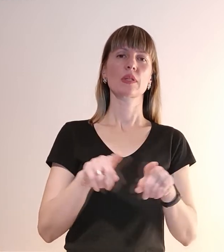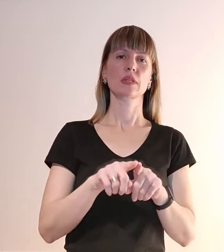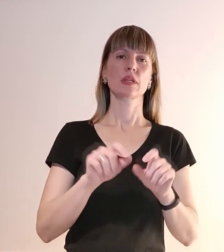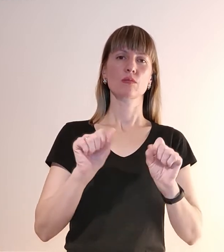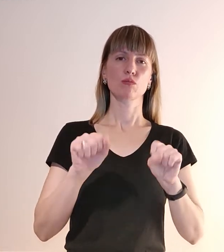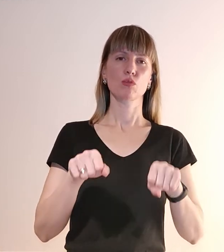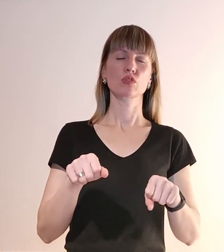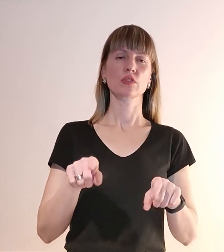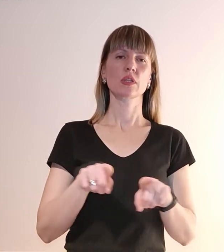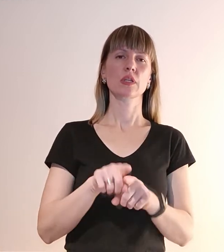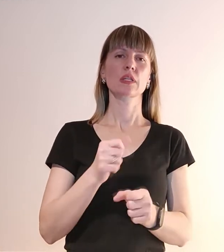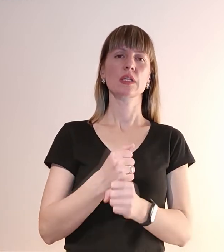розглядаєте?